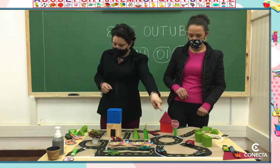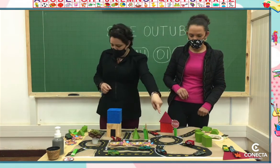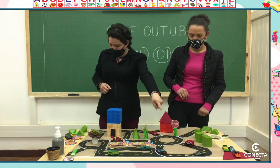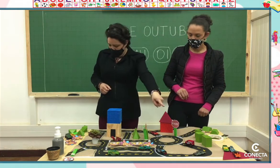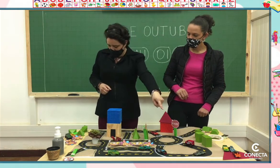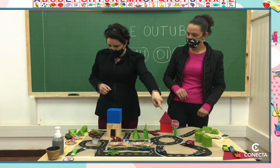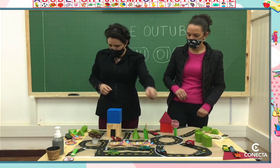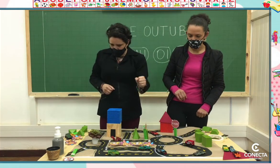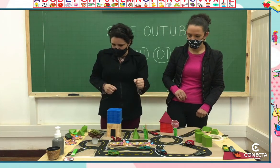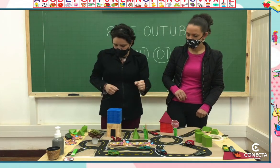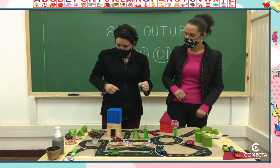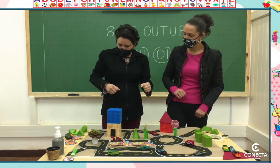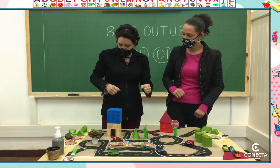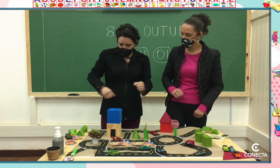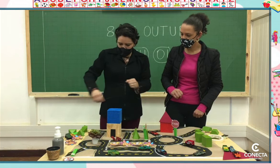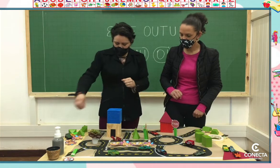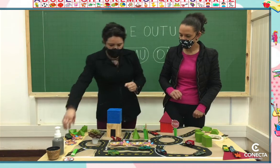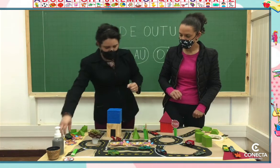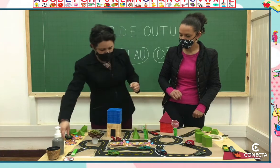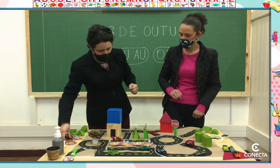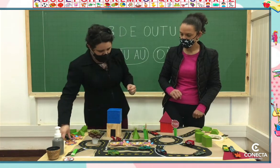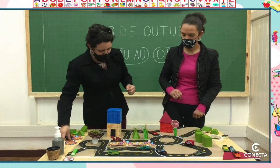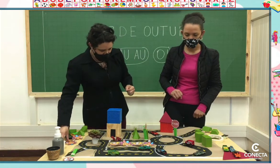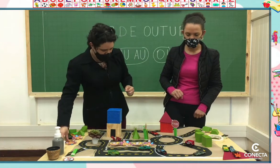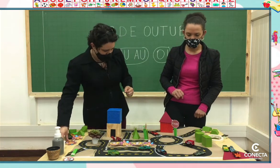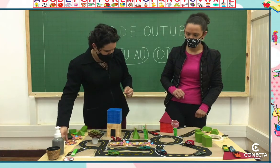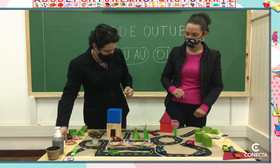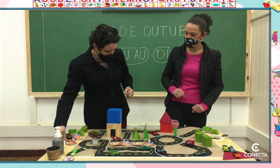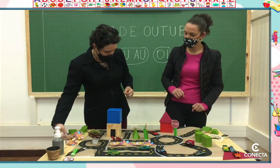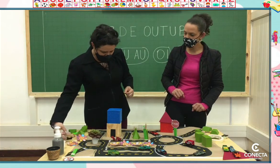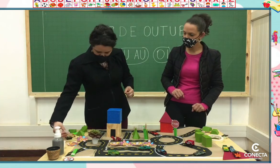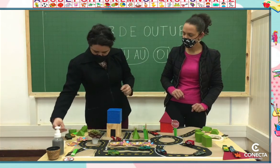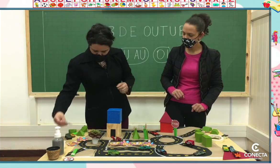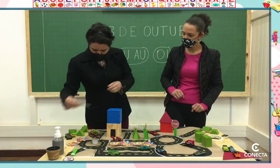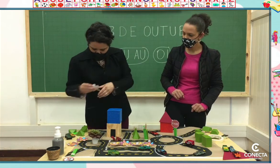Vamos colocar alguma coisa ali. Eu acho que flores.